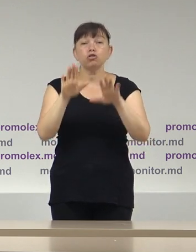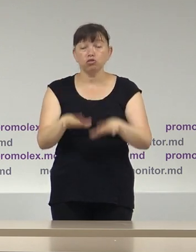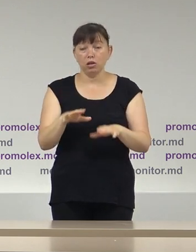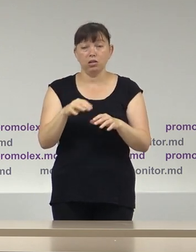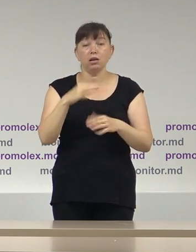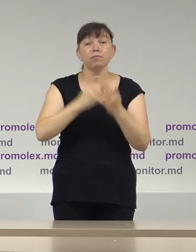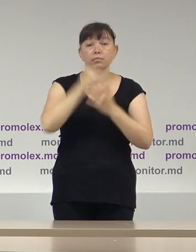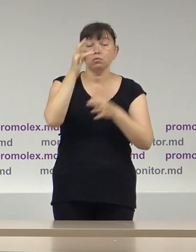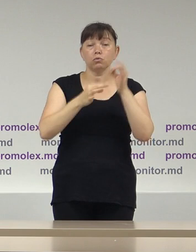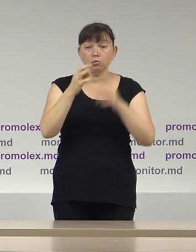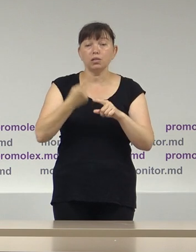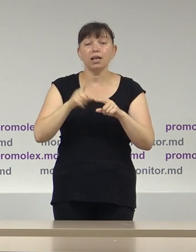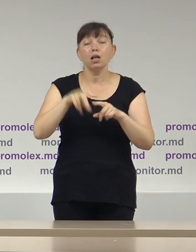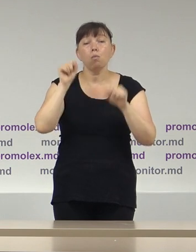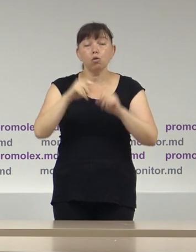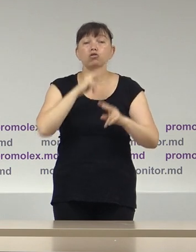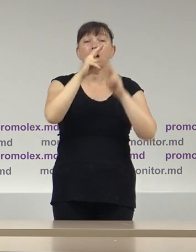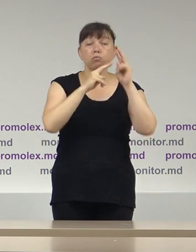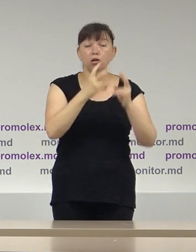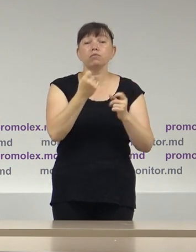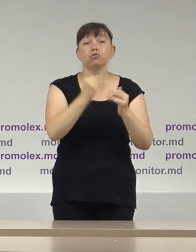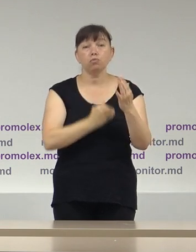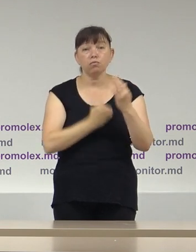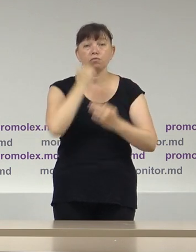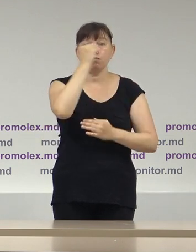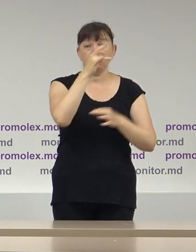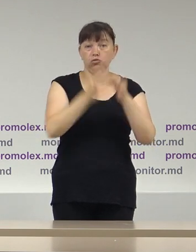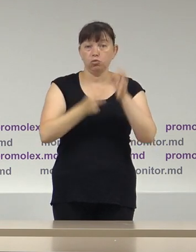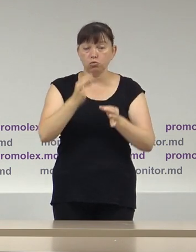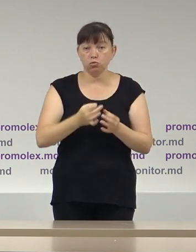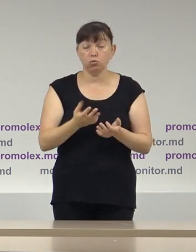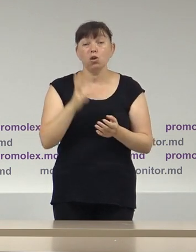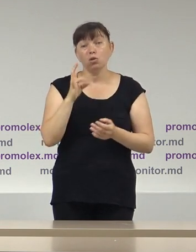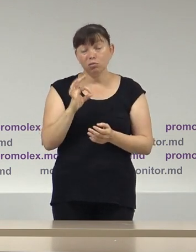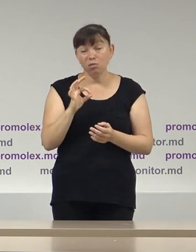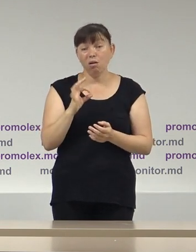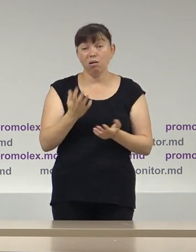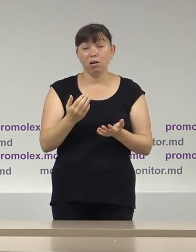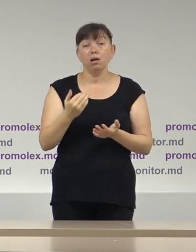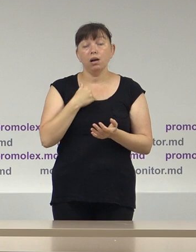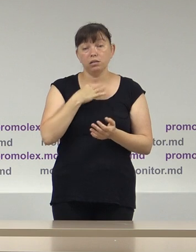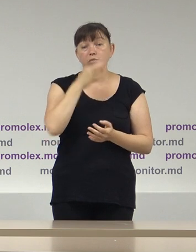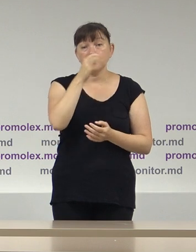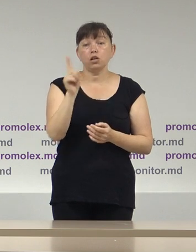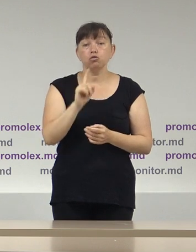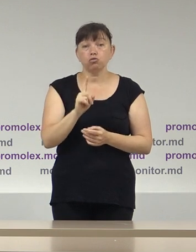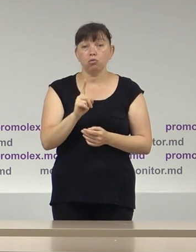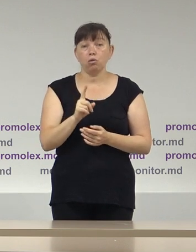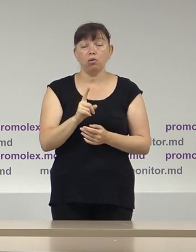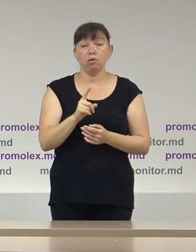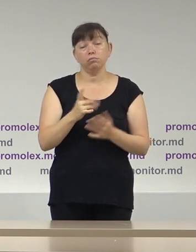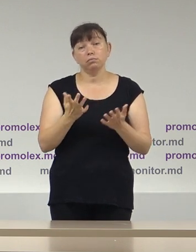Curții de apel este cu drept de recurs la Curtea Supremă de Justiție. Totuși, trebuie să accentuăm faptul că este